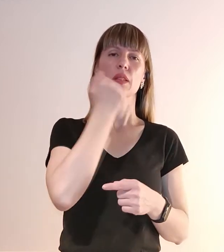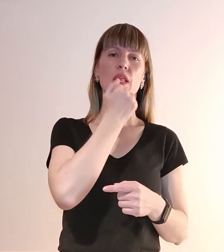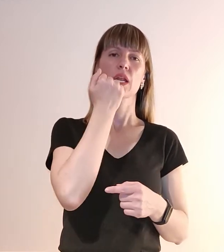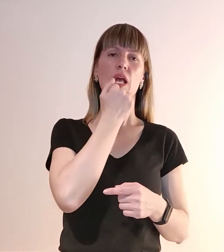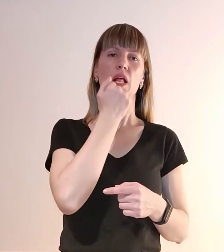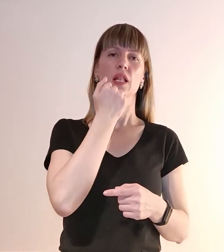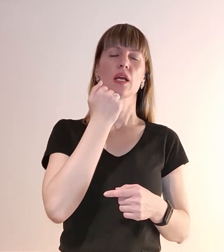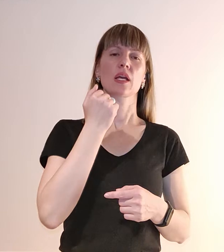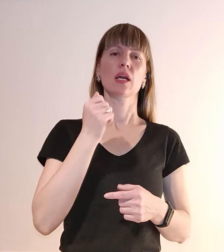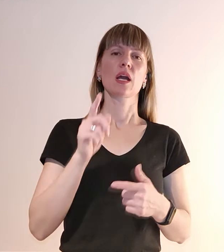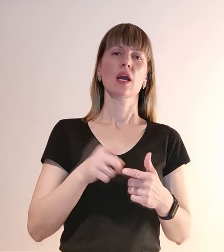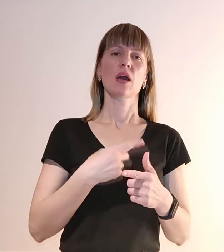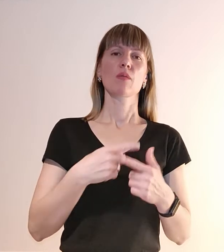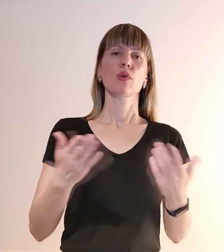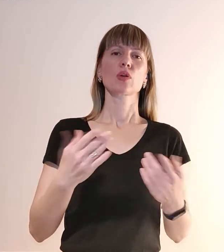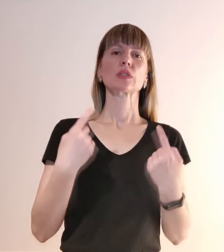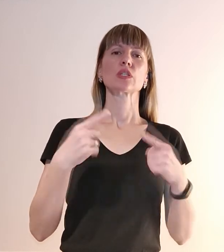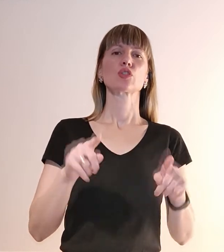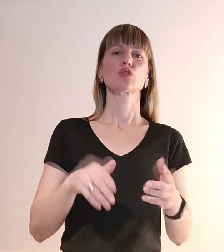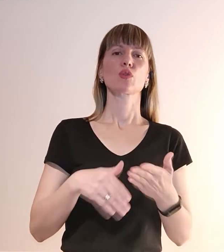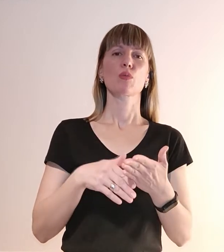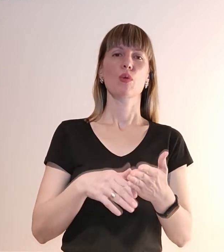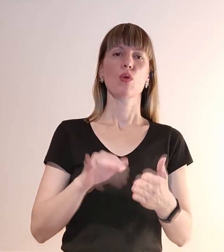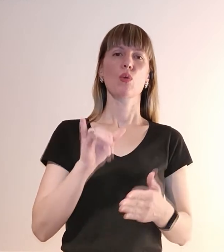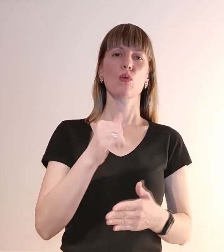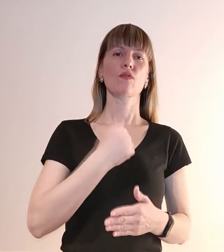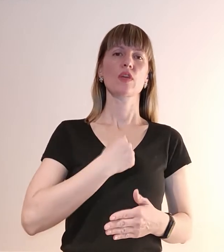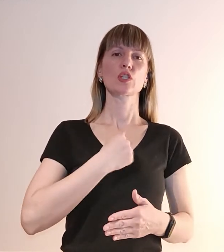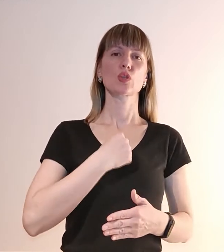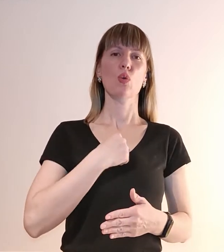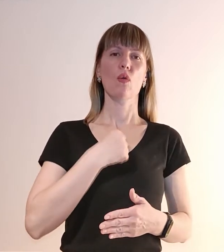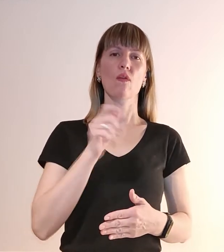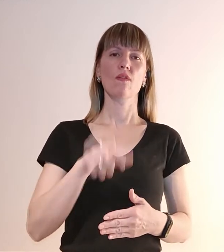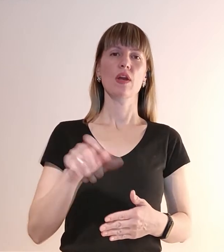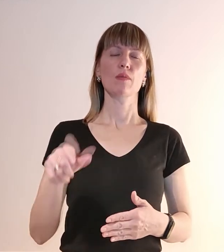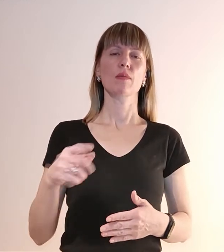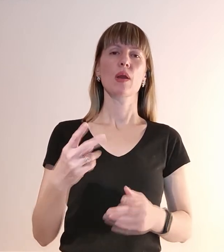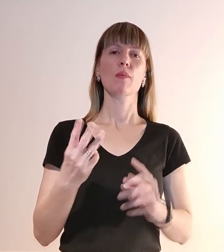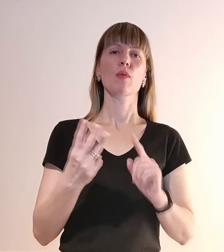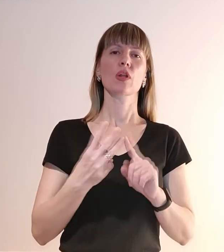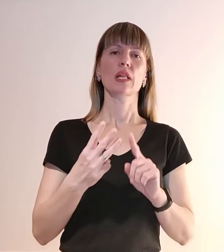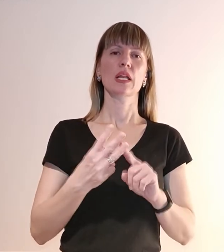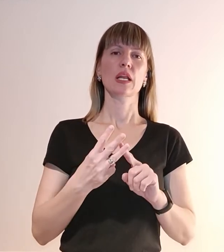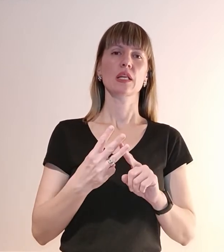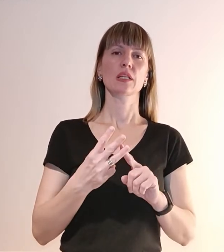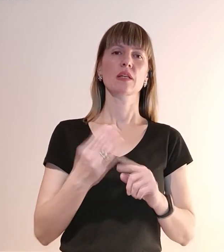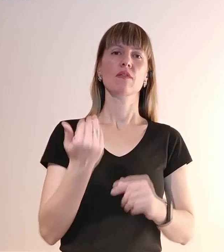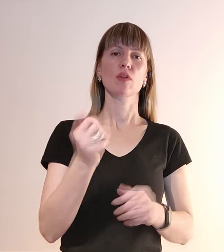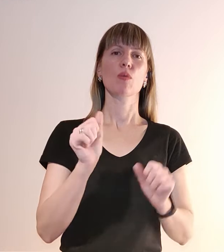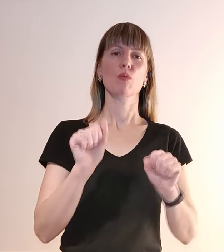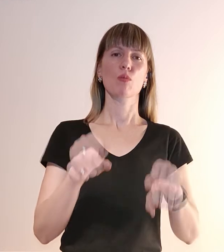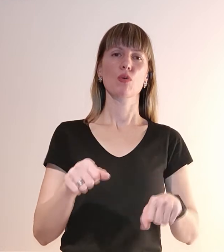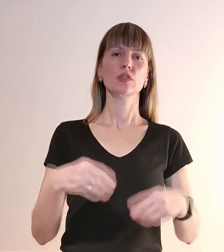Або якусь іншу допомогу військовим. По-третє, ви можете предоставити нам